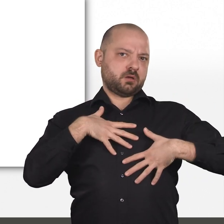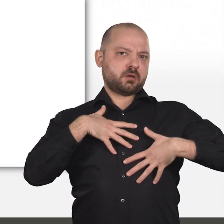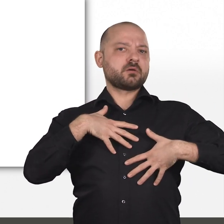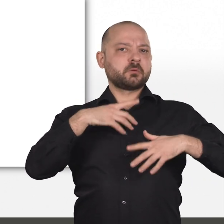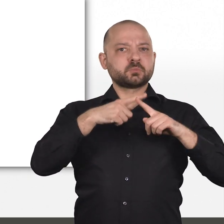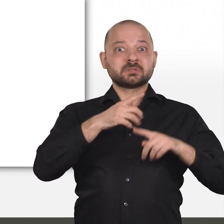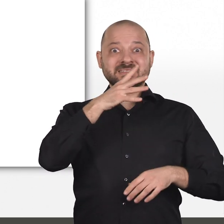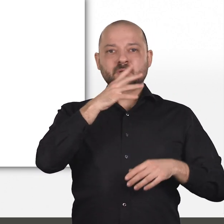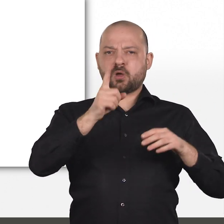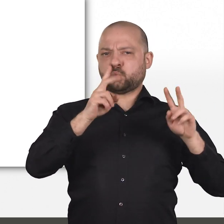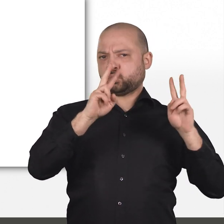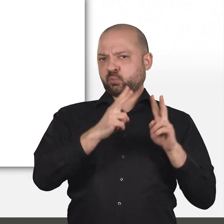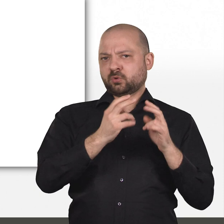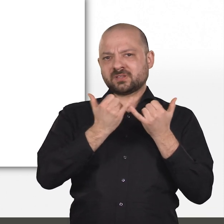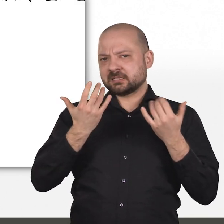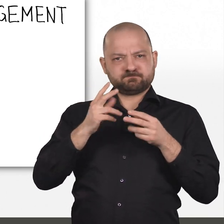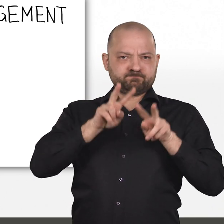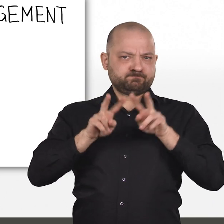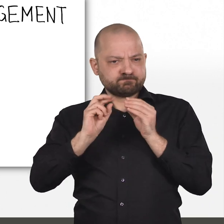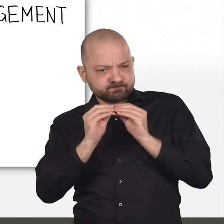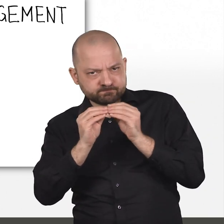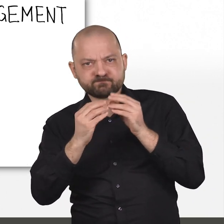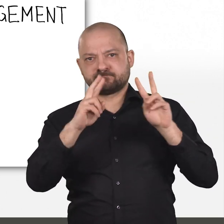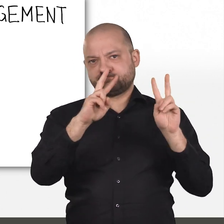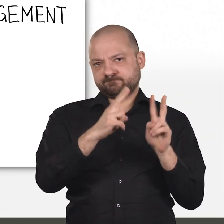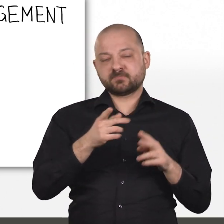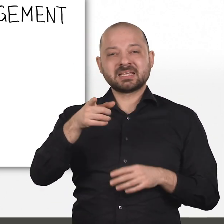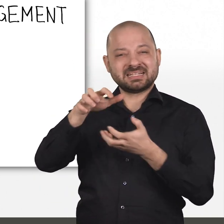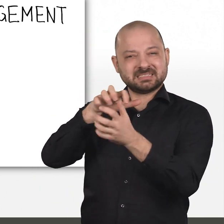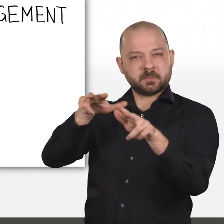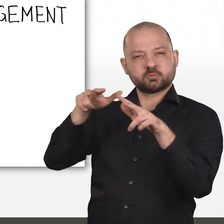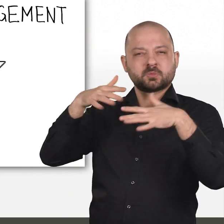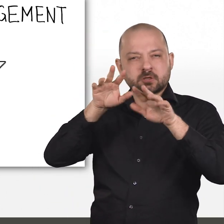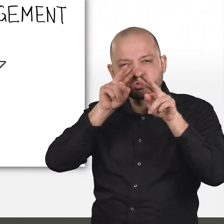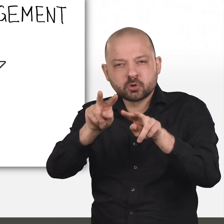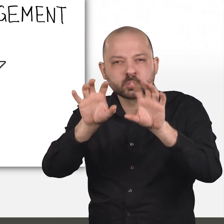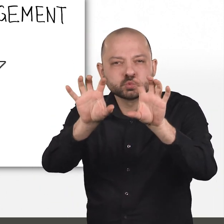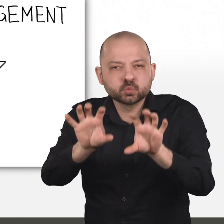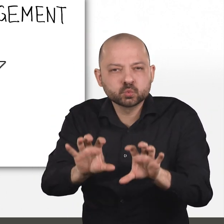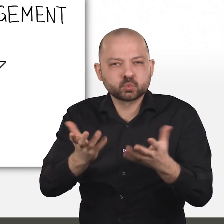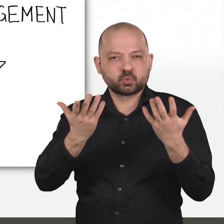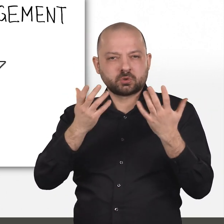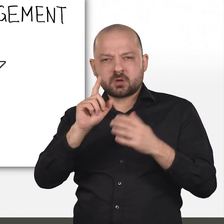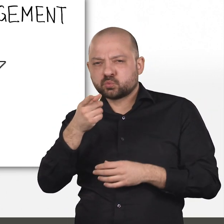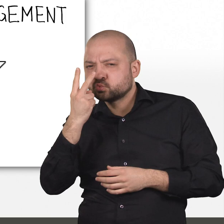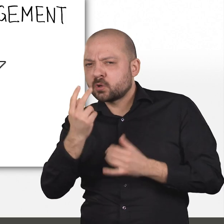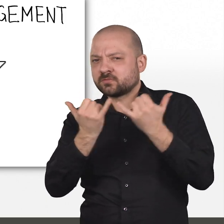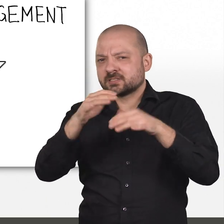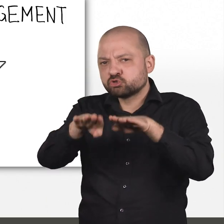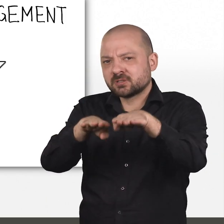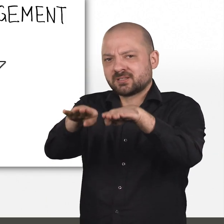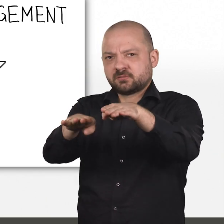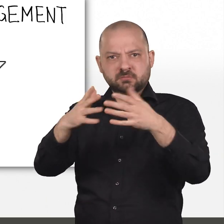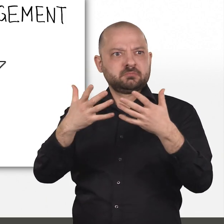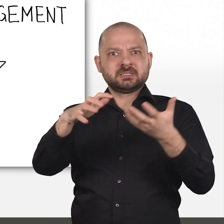bewerten und diese durch konkrete Maßnahmen zu reduzieren. Das Krisenmanagement befasst sich hingegen mit Strukturen und